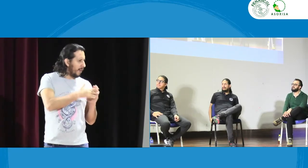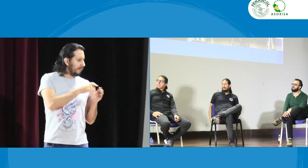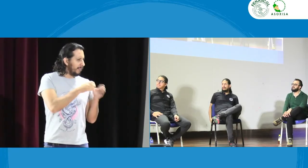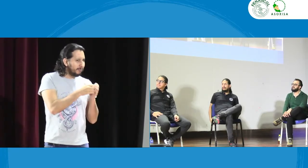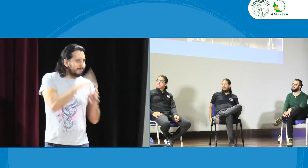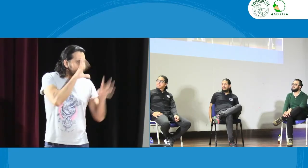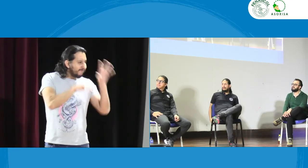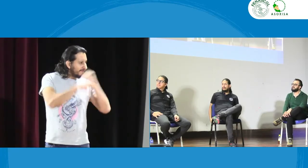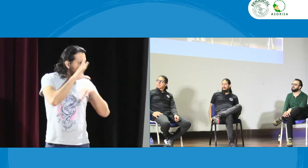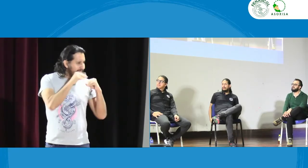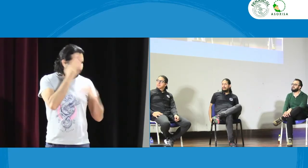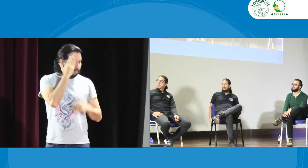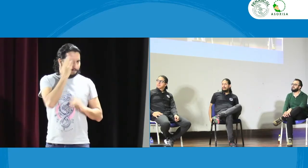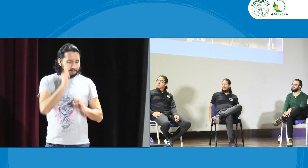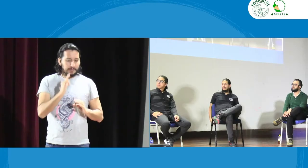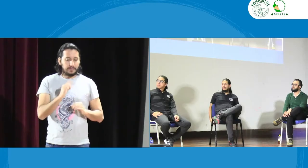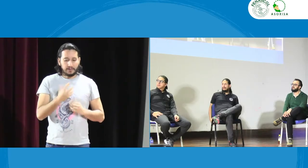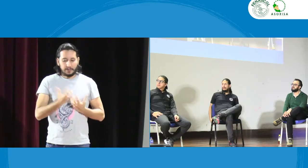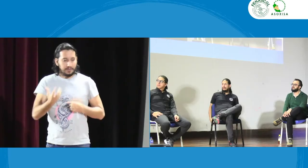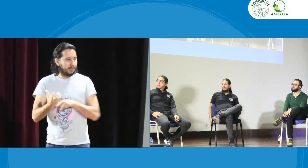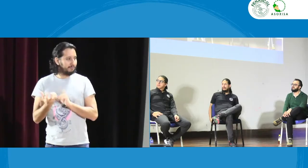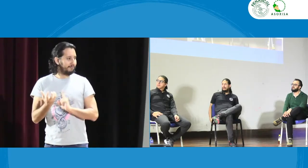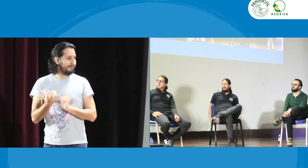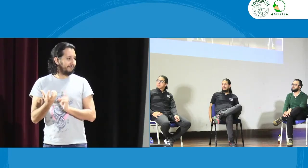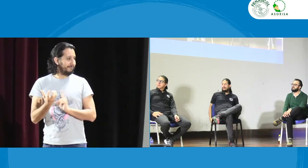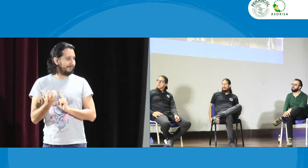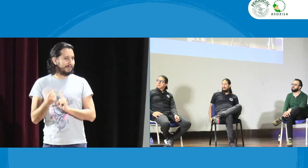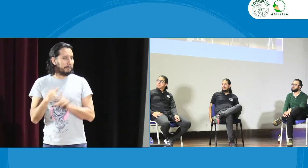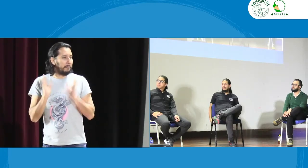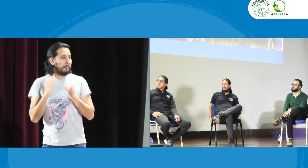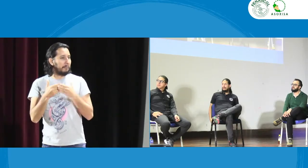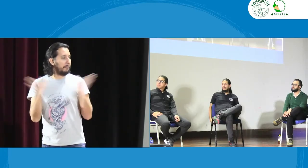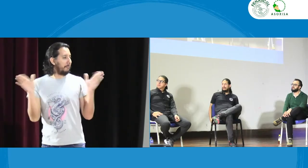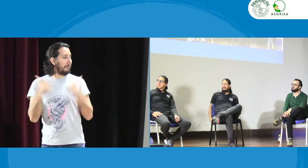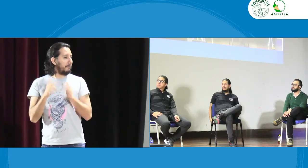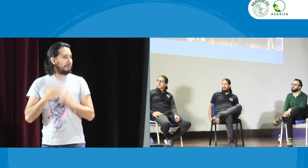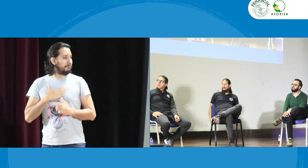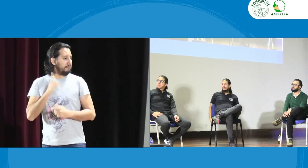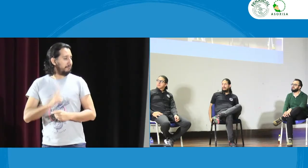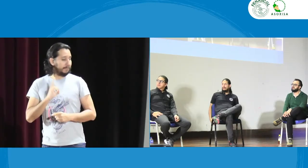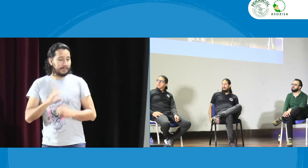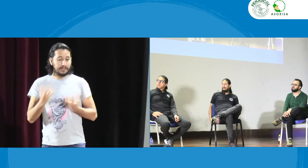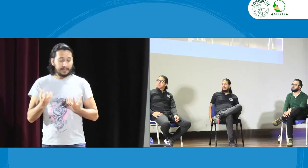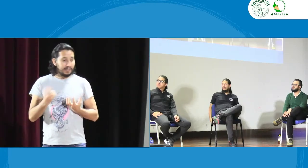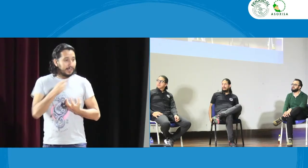encuentro quisiera saber de pronto desde las asociaciones pues ya se ha aprendido algo